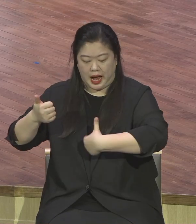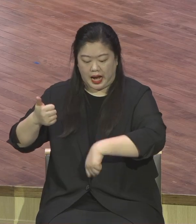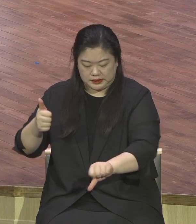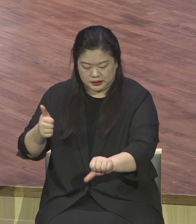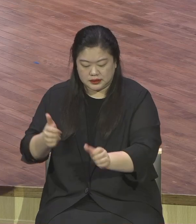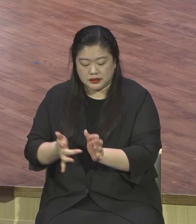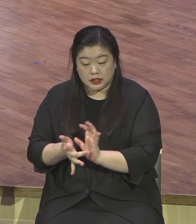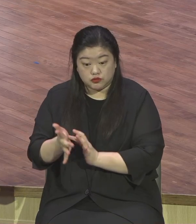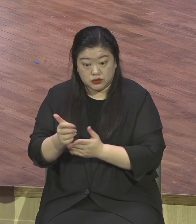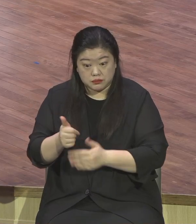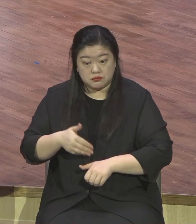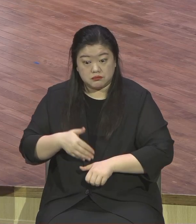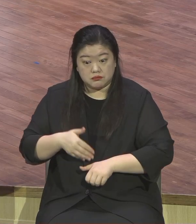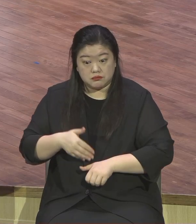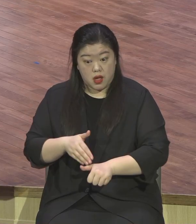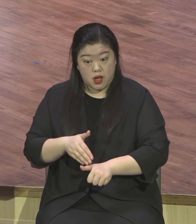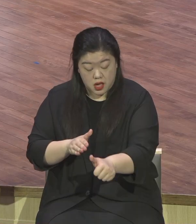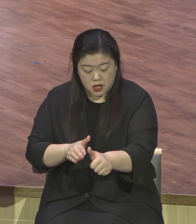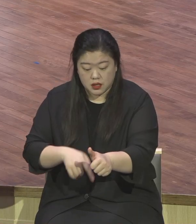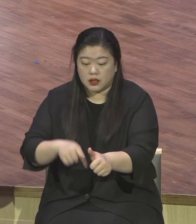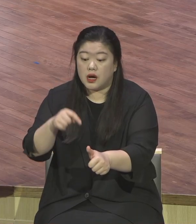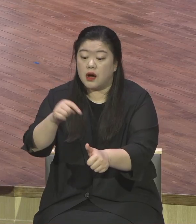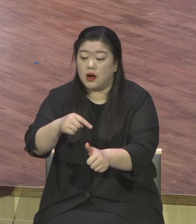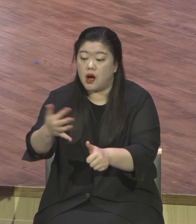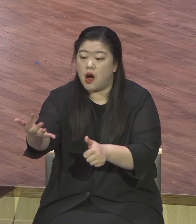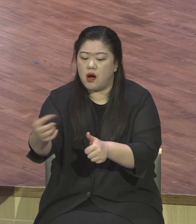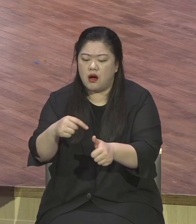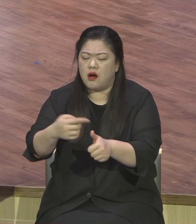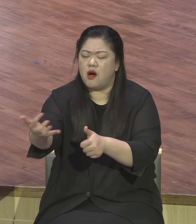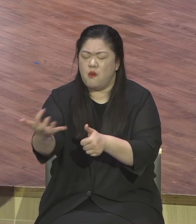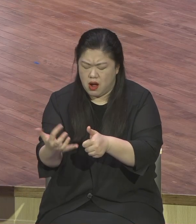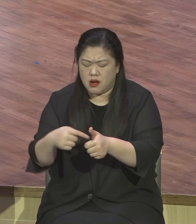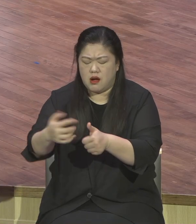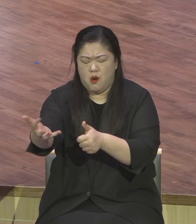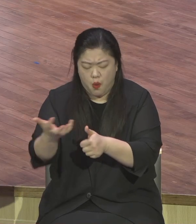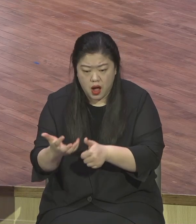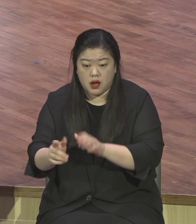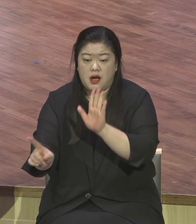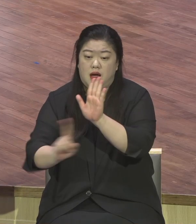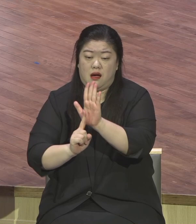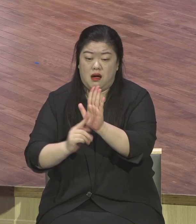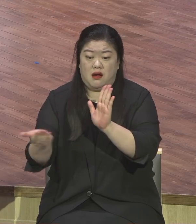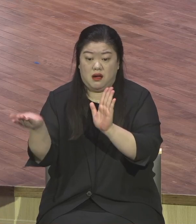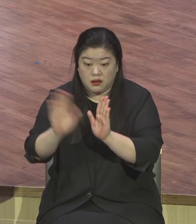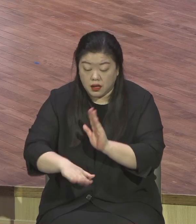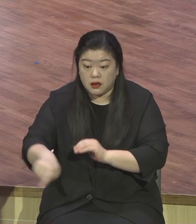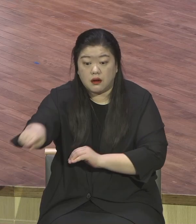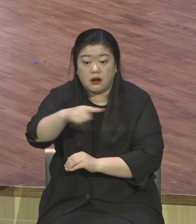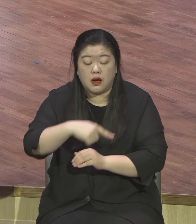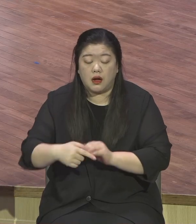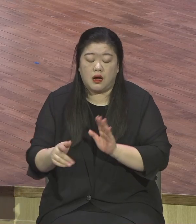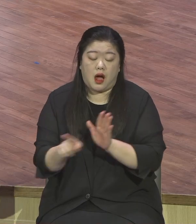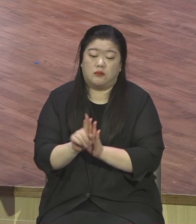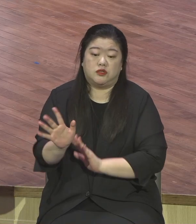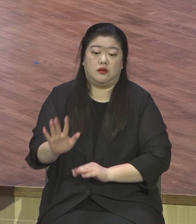부른 거예요 그리고 임금의 종들이 누구냐 구약에